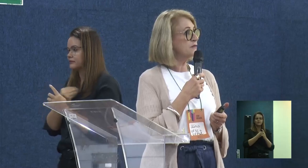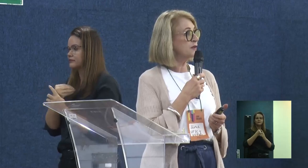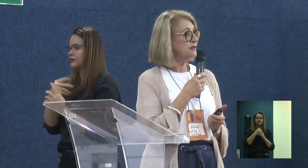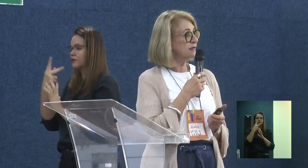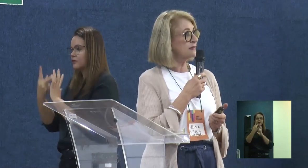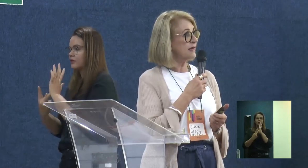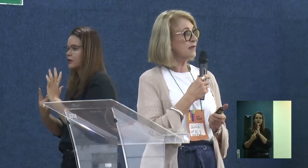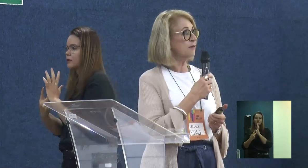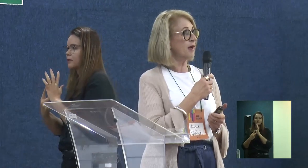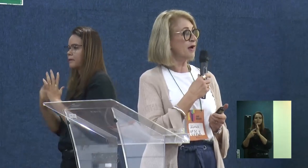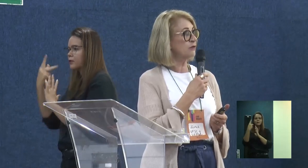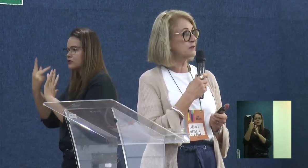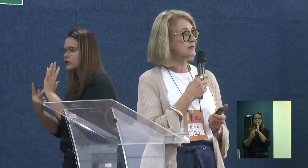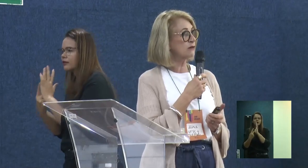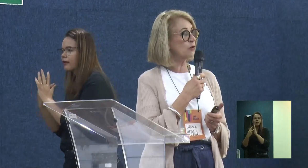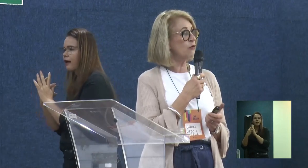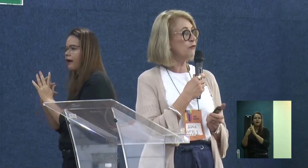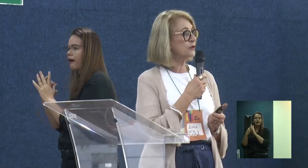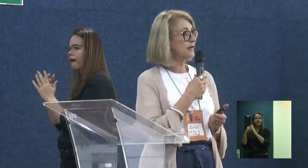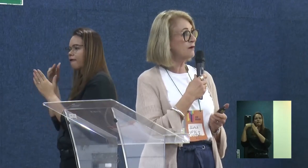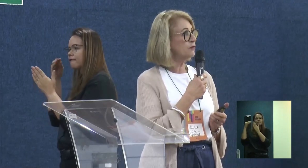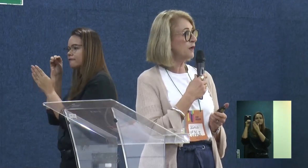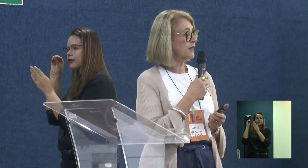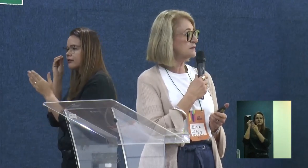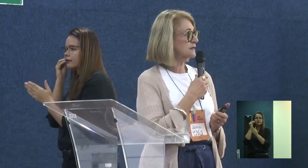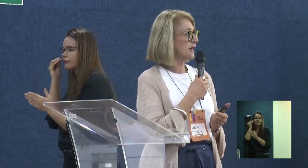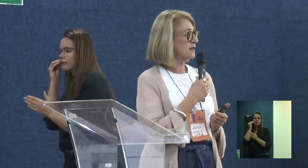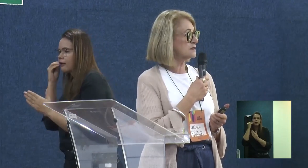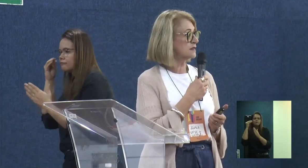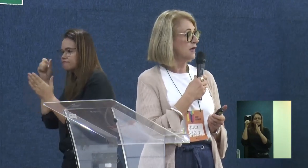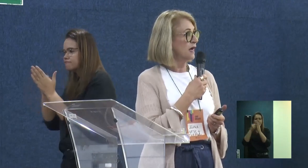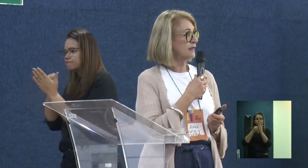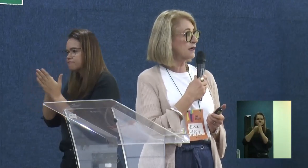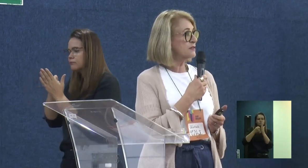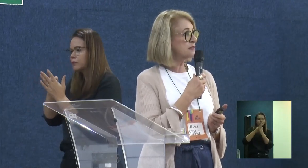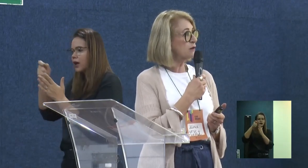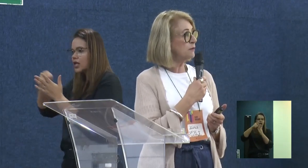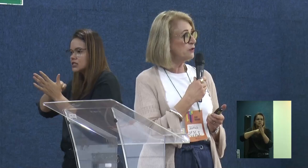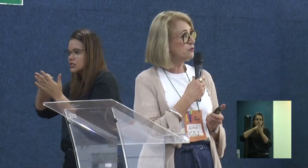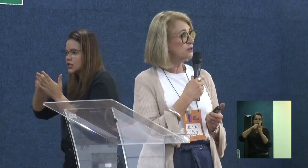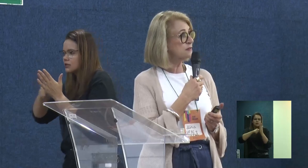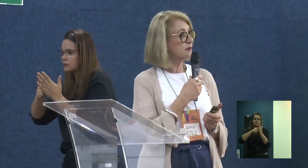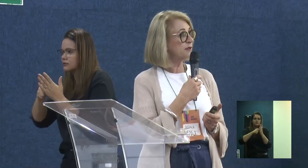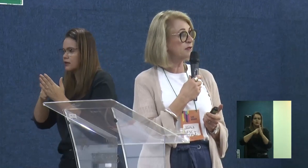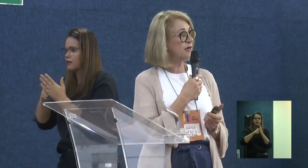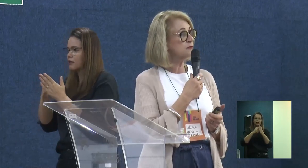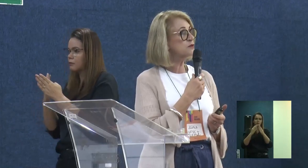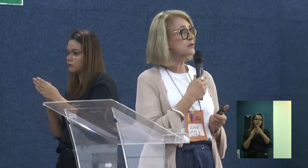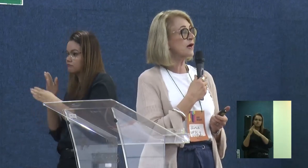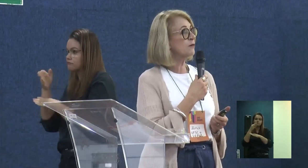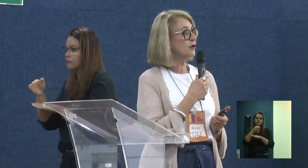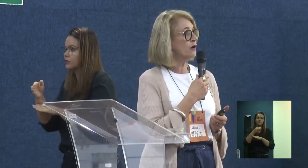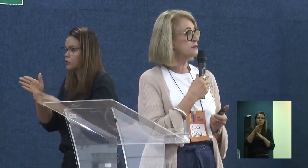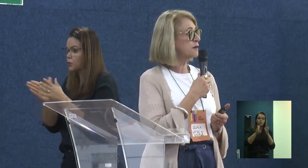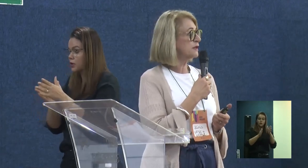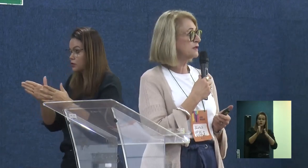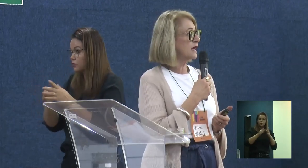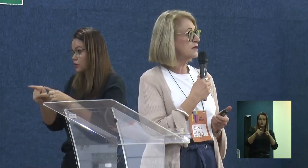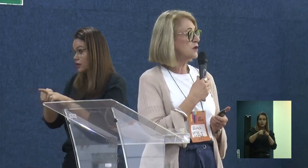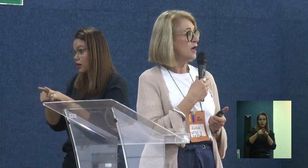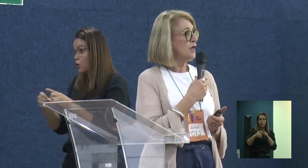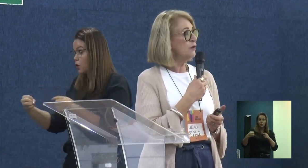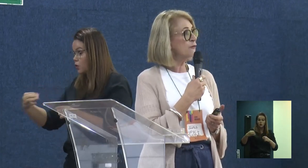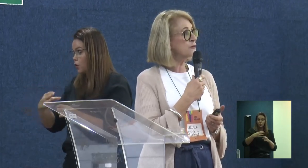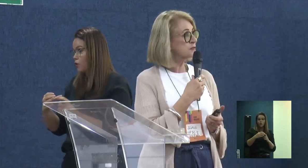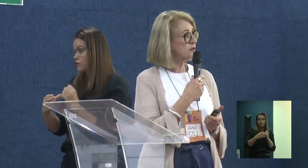Projetar significa tentar quebrar um estado confortável para arriscar-se, atravessar um período de instabilidade, buscar uma nova